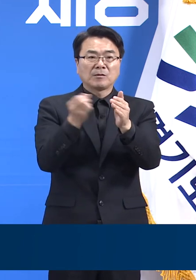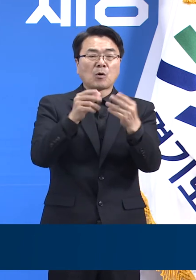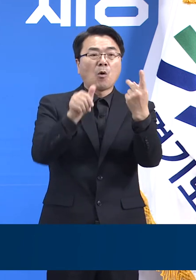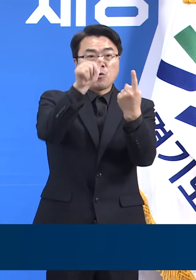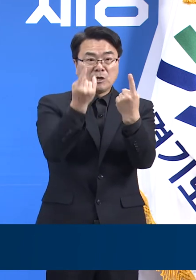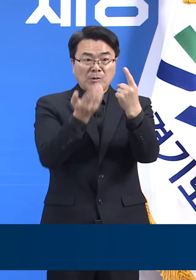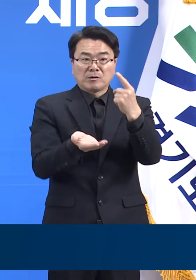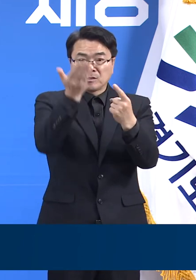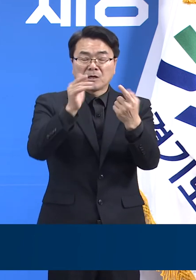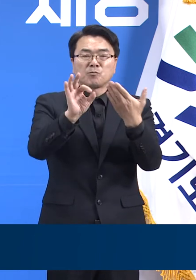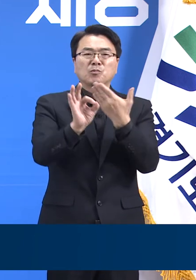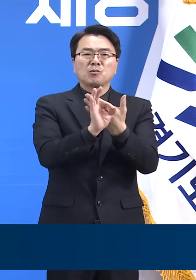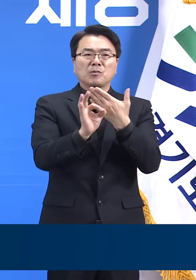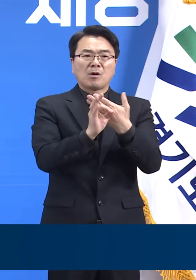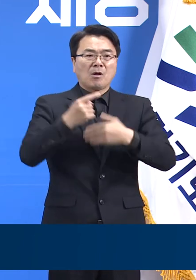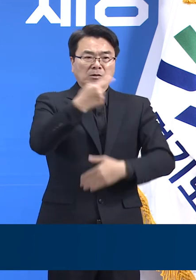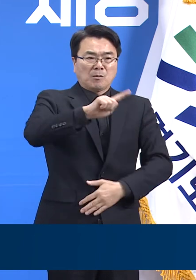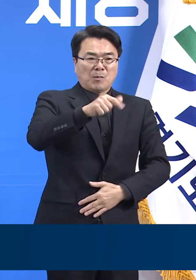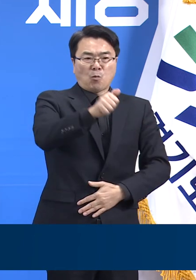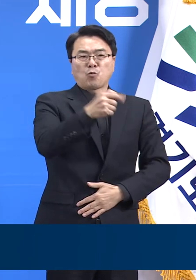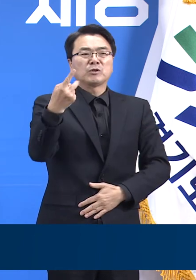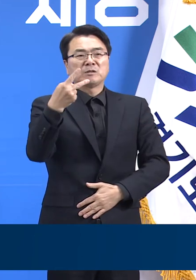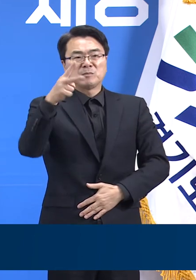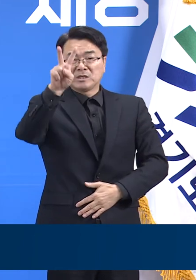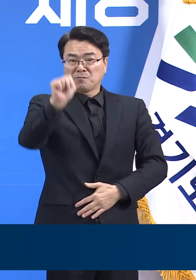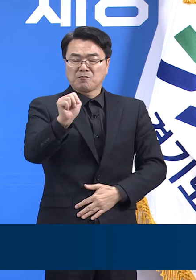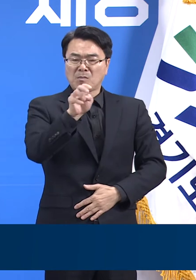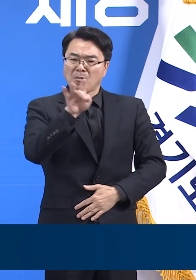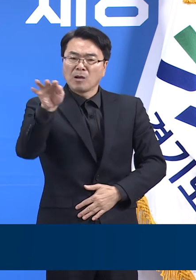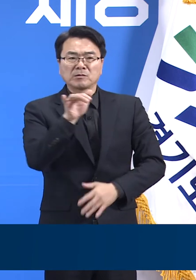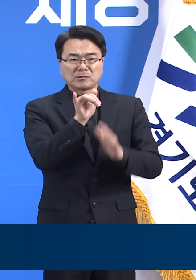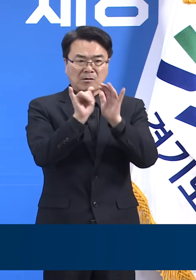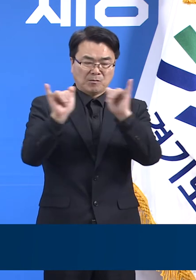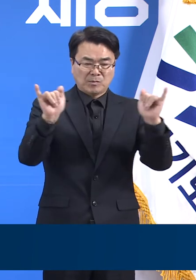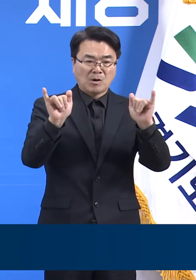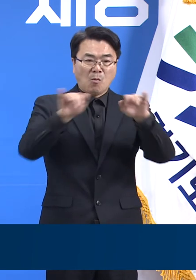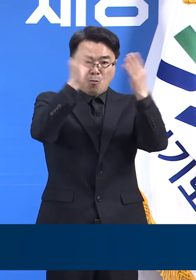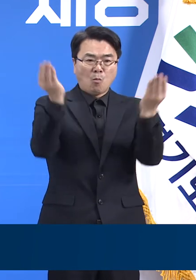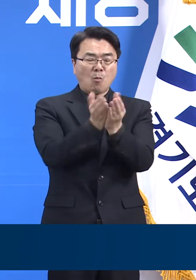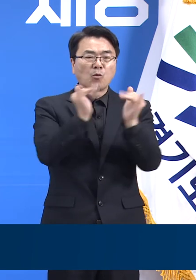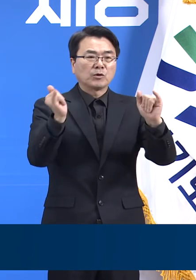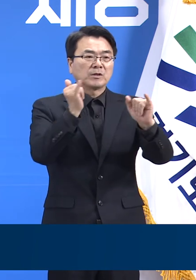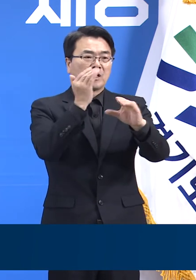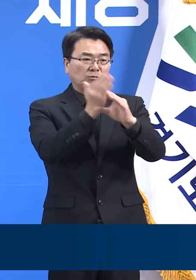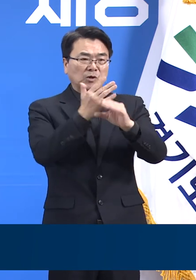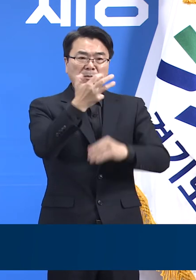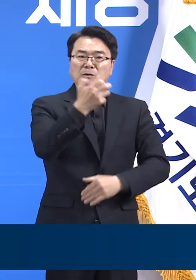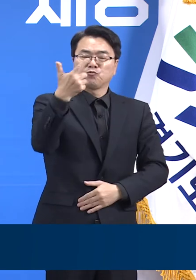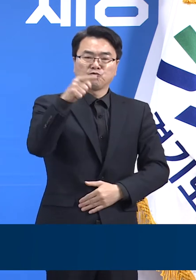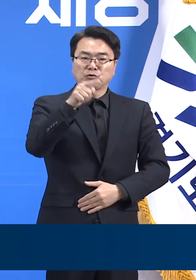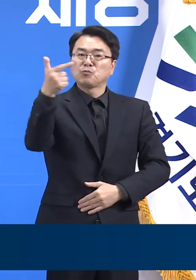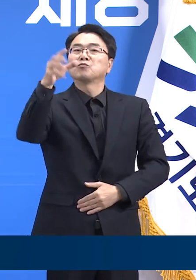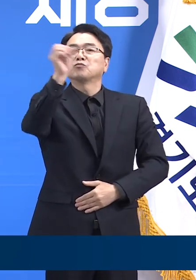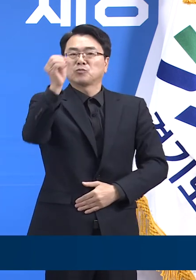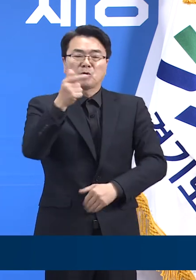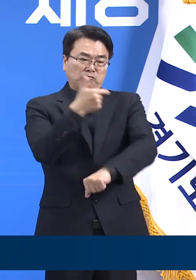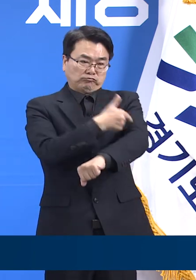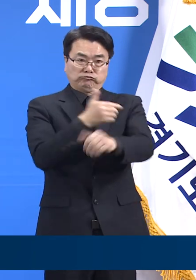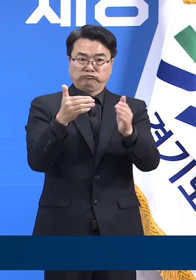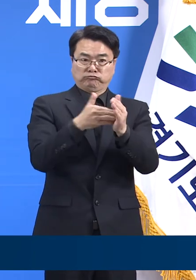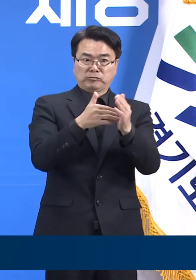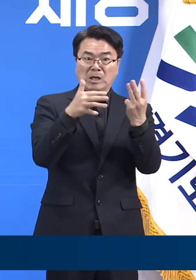분은 총 1,152만 7,006명으로, 도 인구 대비 86.6%입니다. 3차